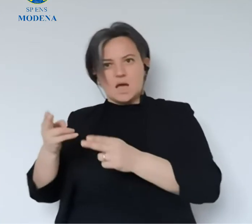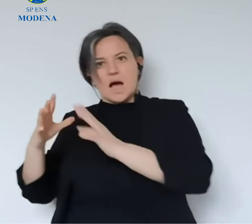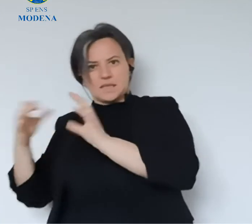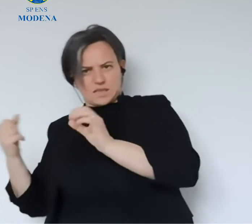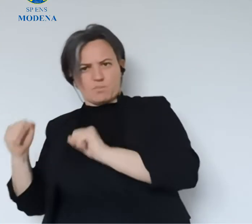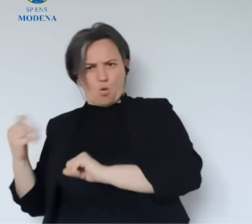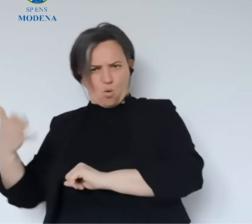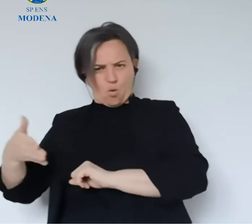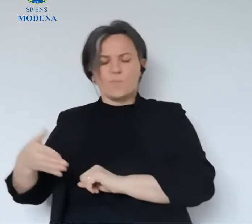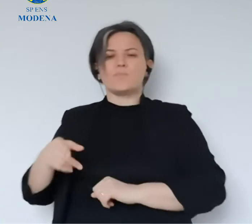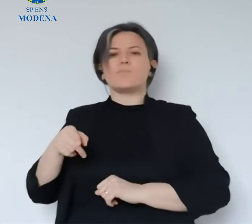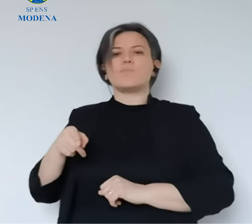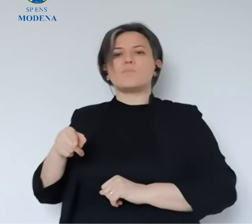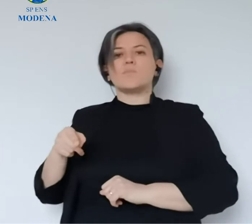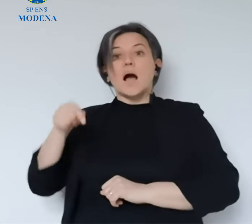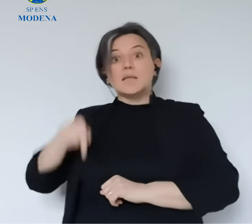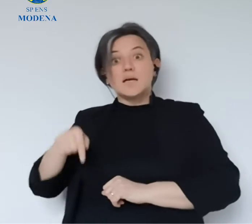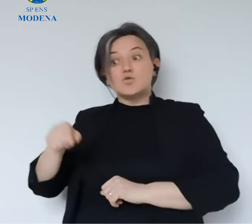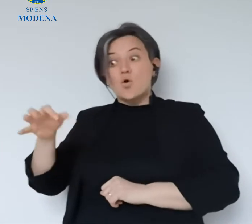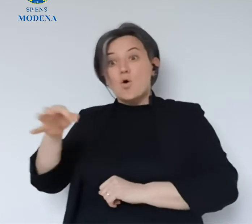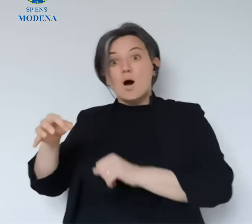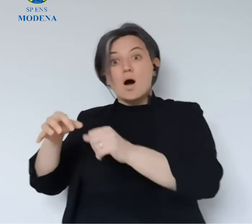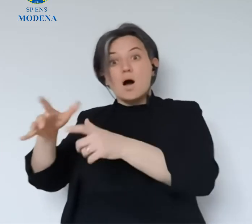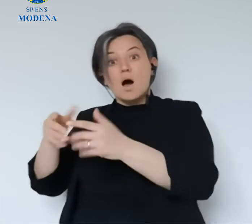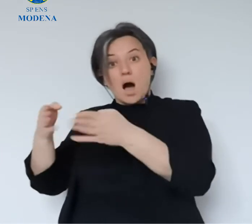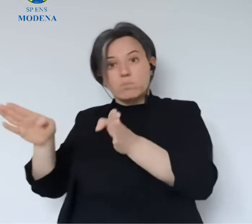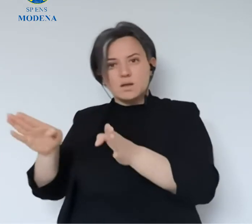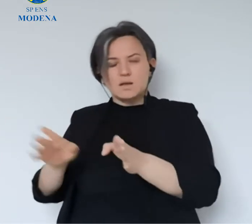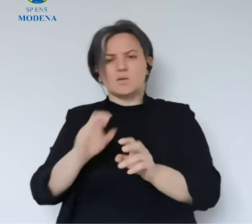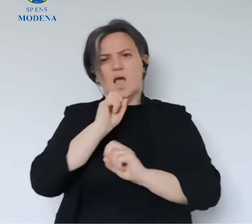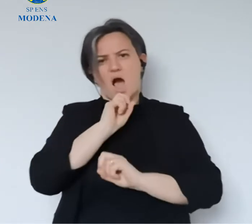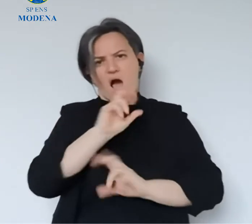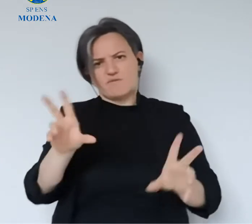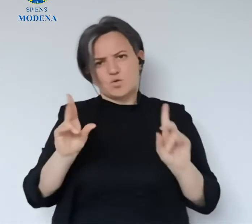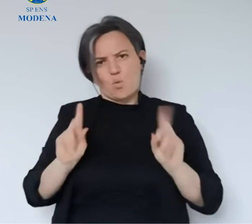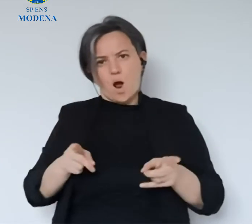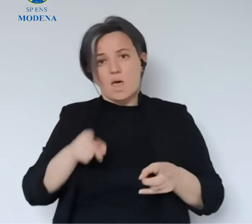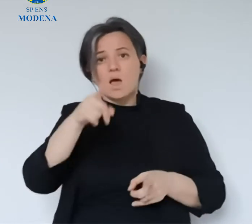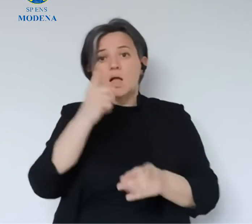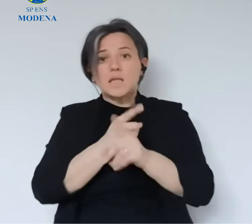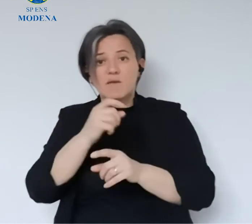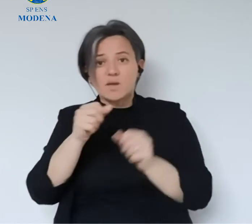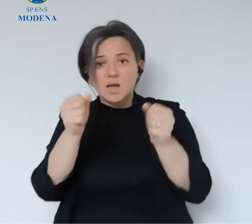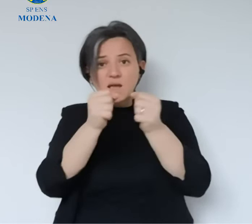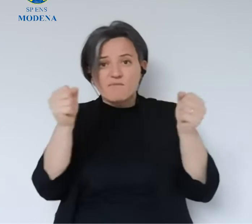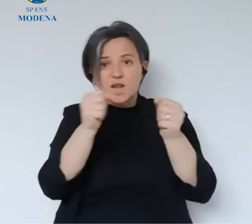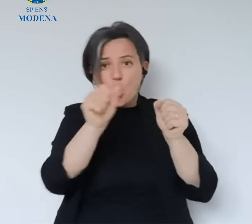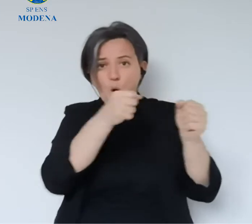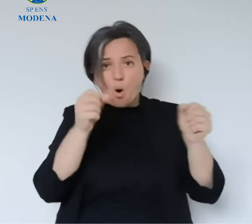ecologiche. Adesso si riapre, ne colgo per l'unesima volta l'occasione.